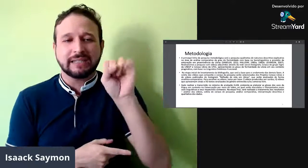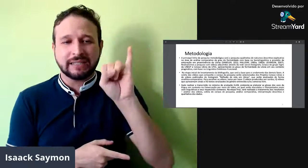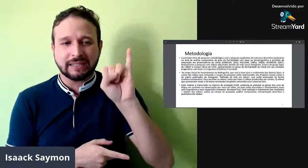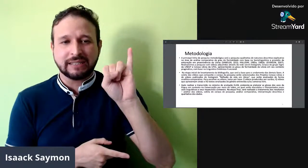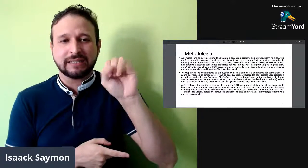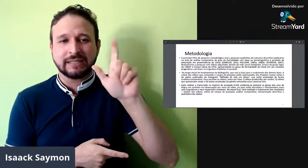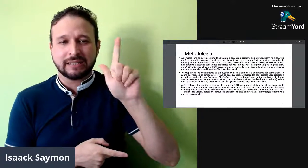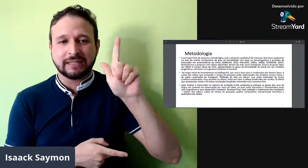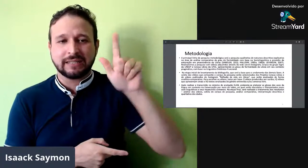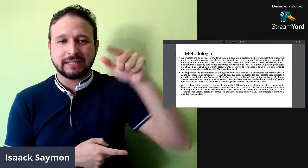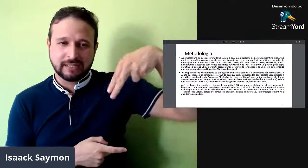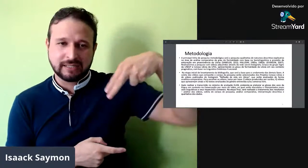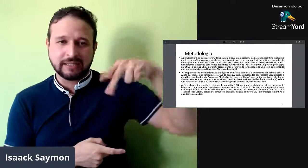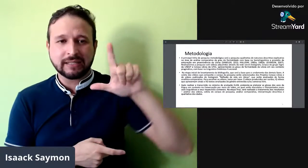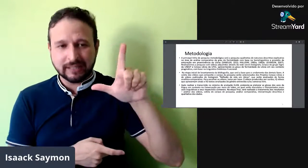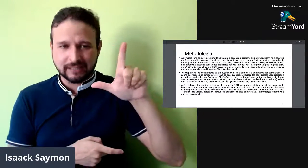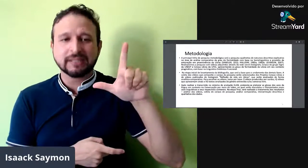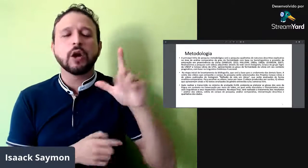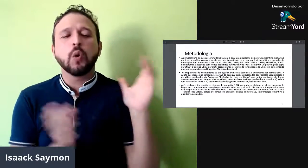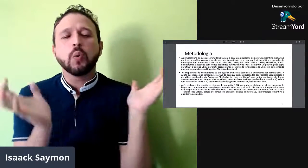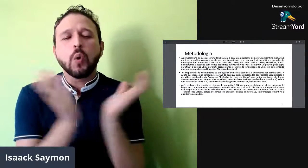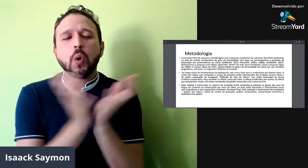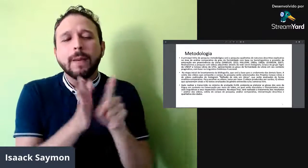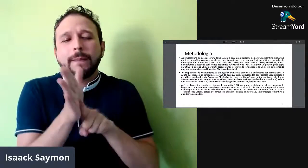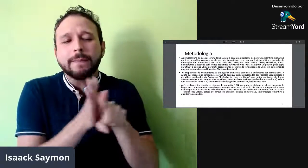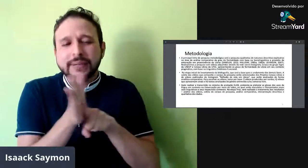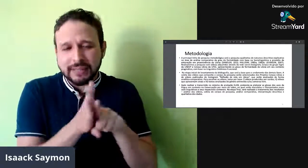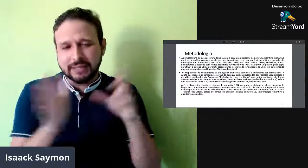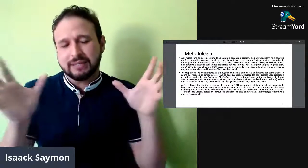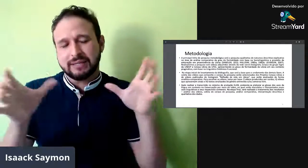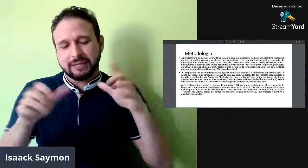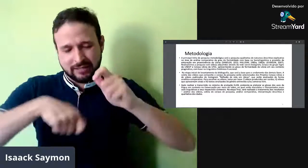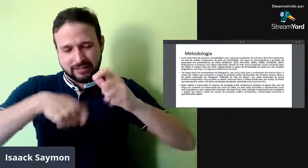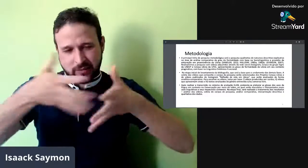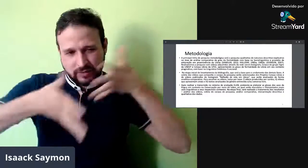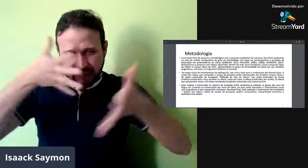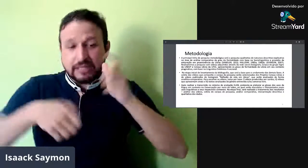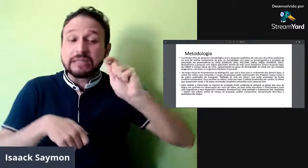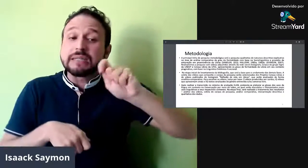Instagram, também no Corpus do Grupo da Single da Unesp,